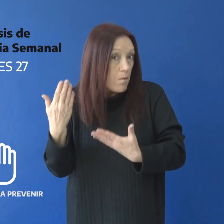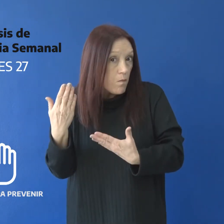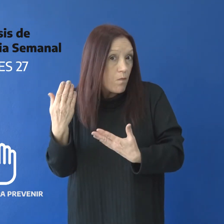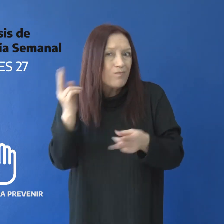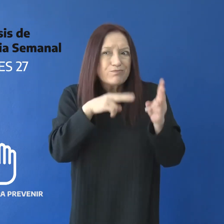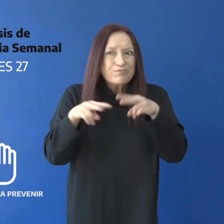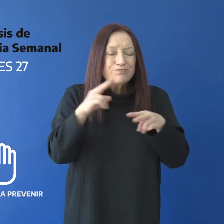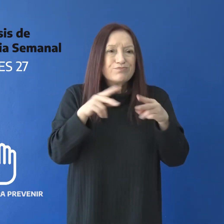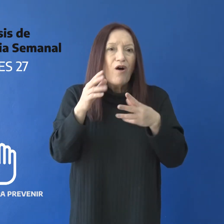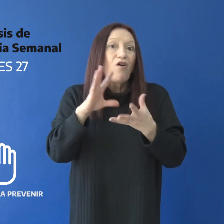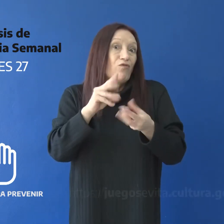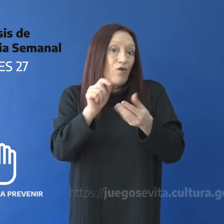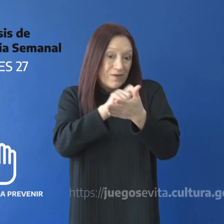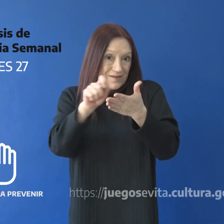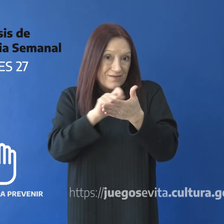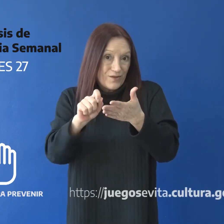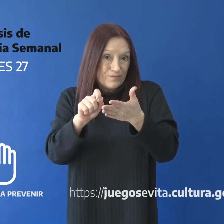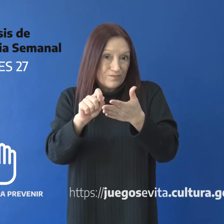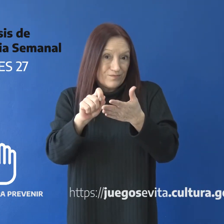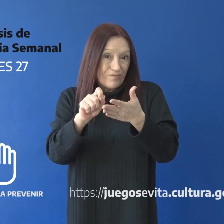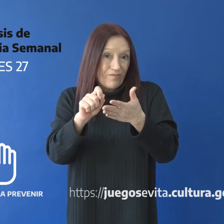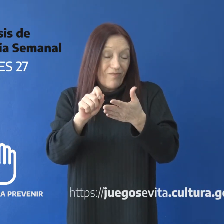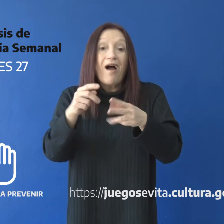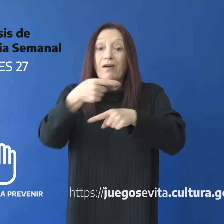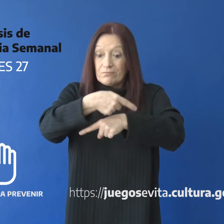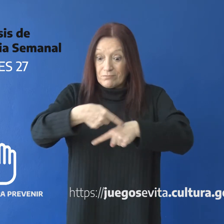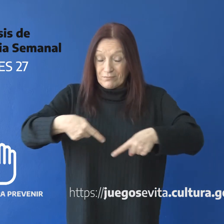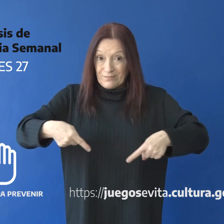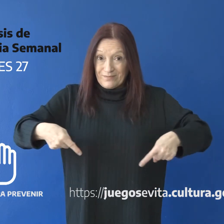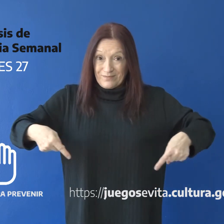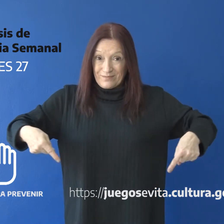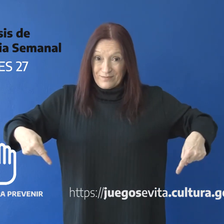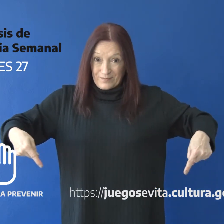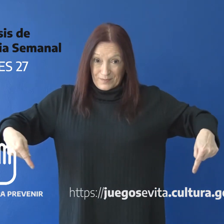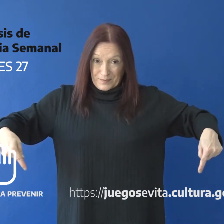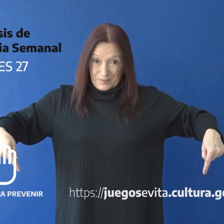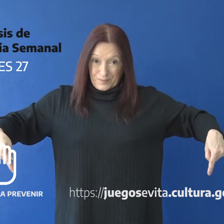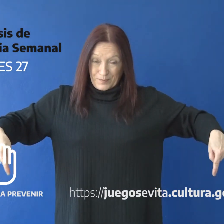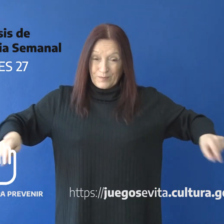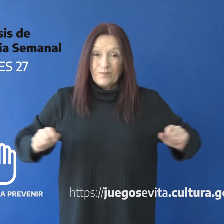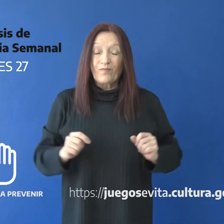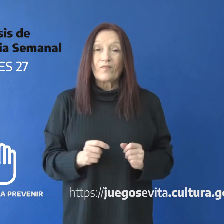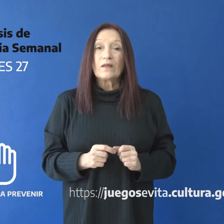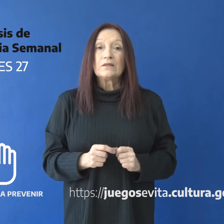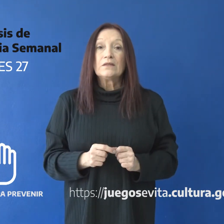buscar los requerimientos de inscripción en la página cultura.santacruz.gob.ar